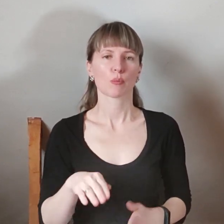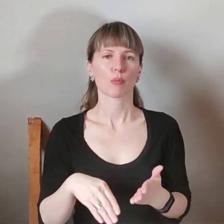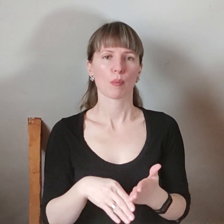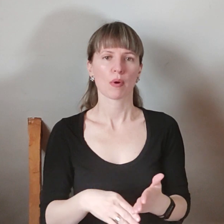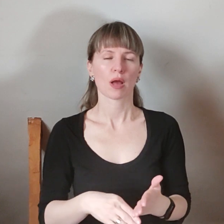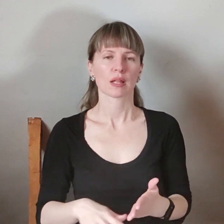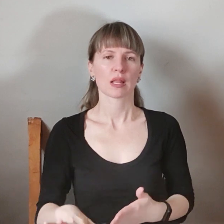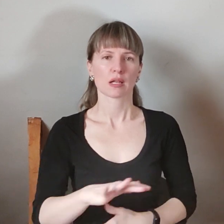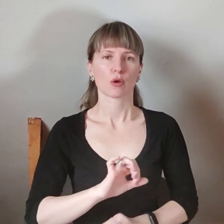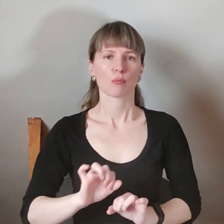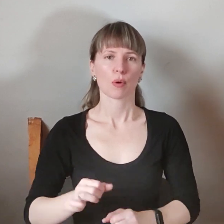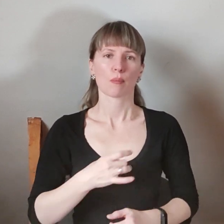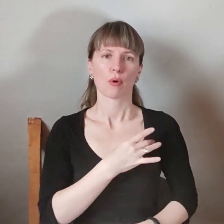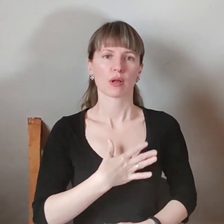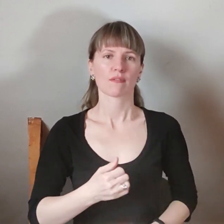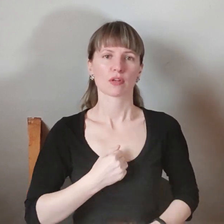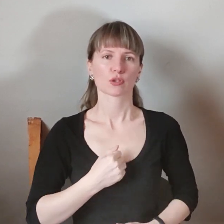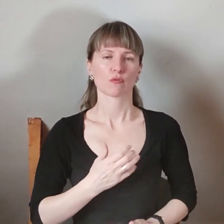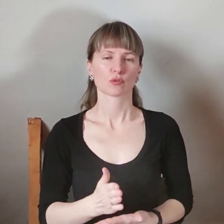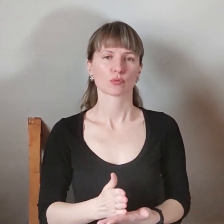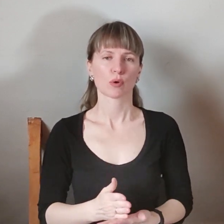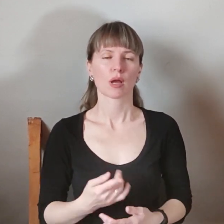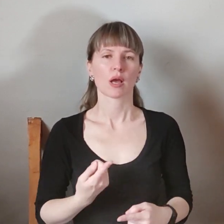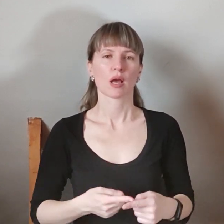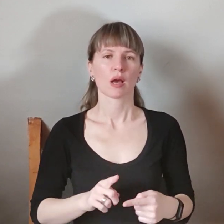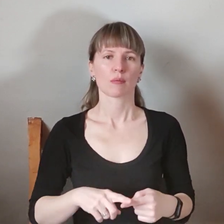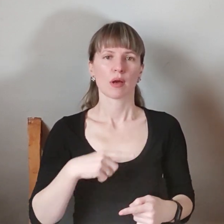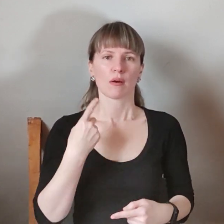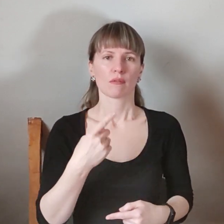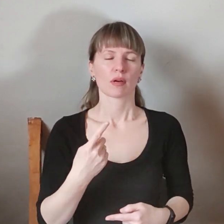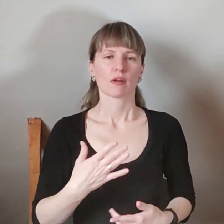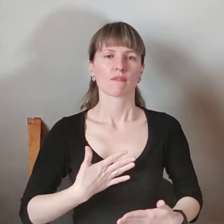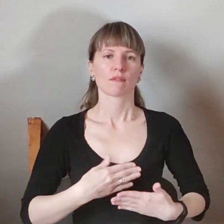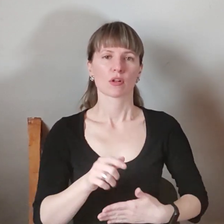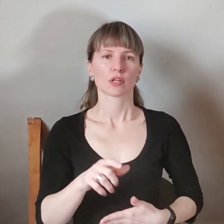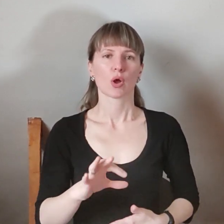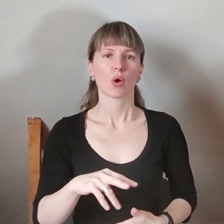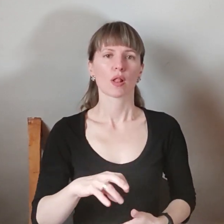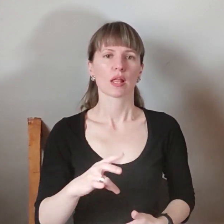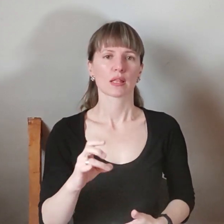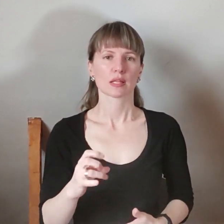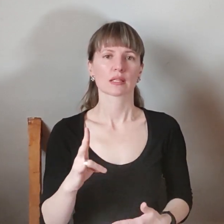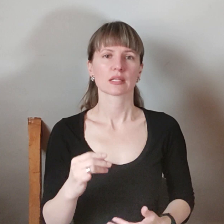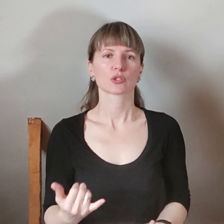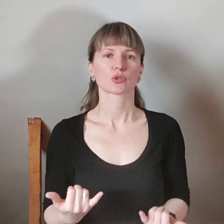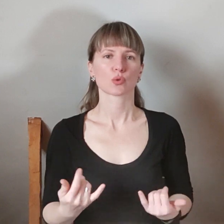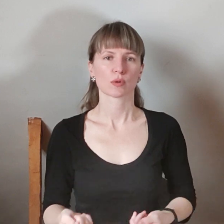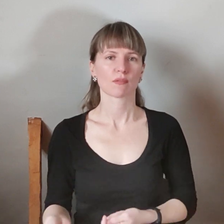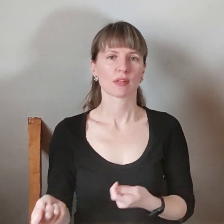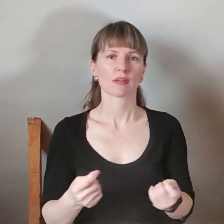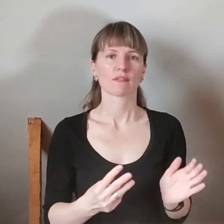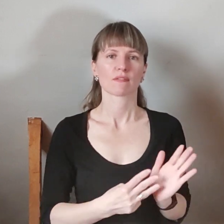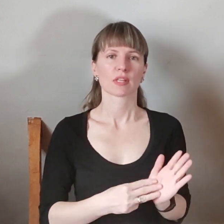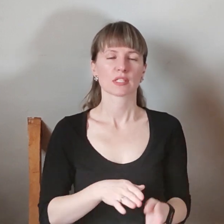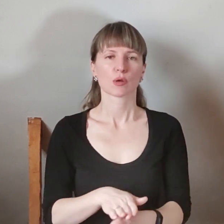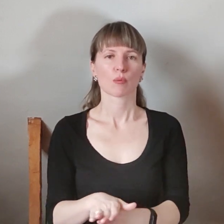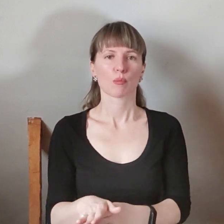пораненим та військовослужбовцям. Про це зазначила волонтерка Олена. На сьогодні відвезли вісім повних автівок